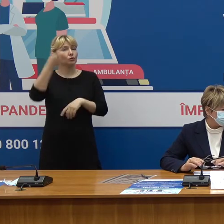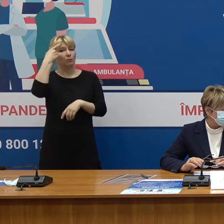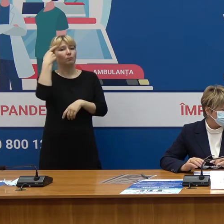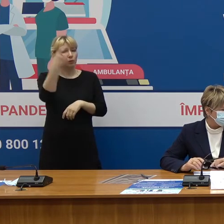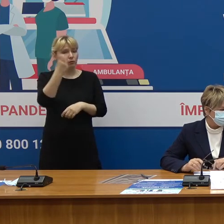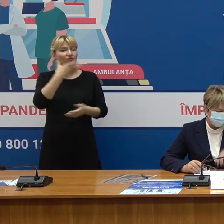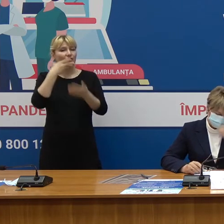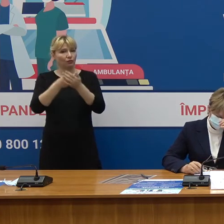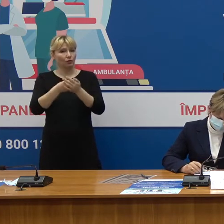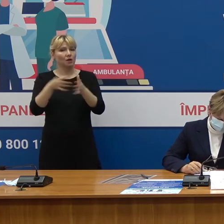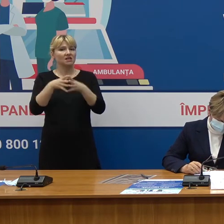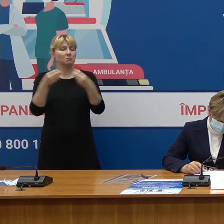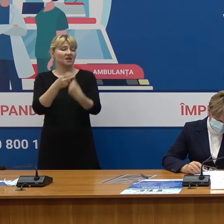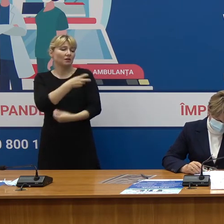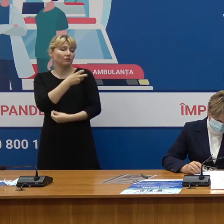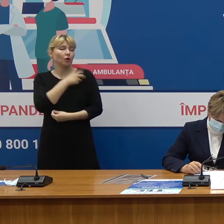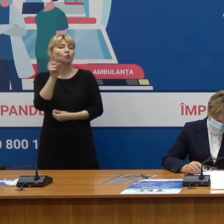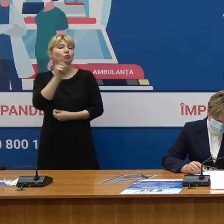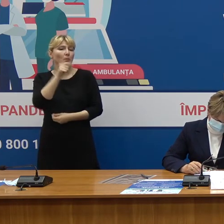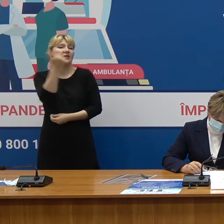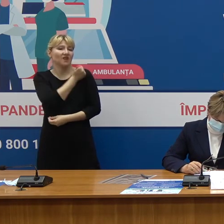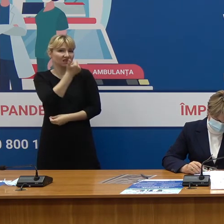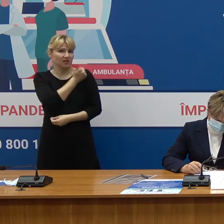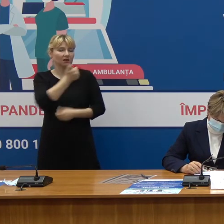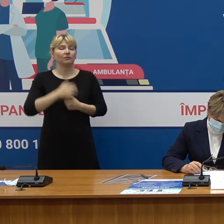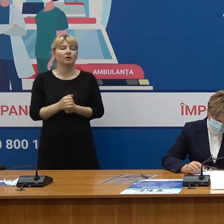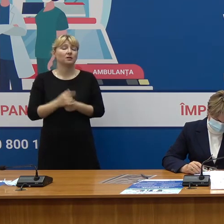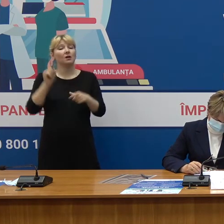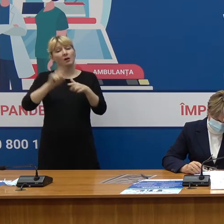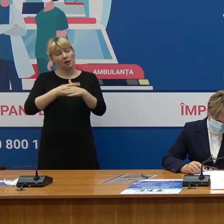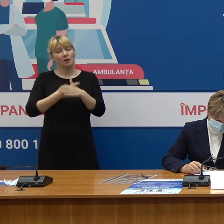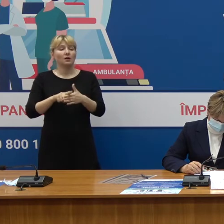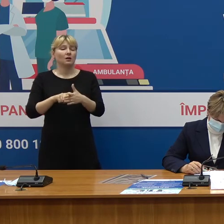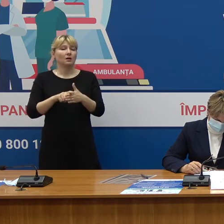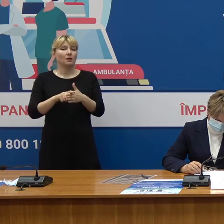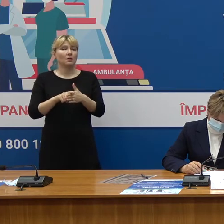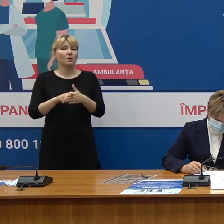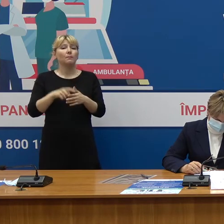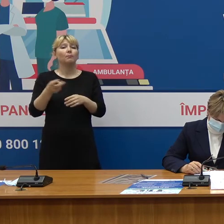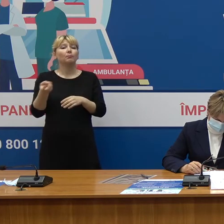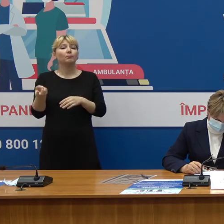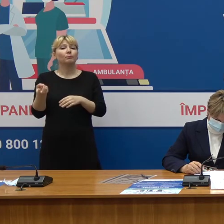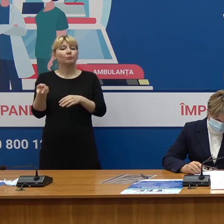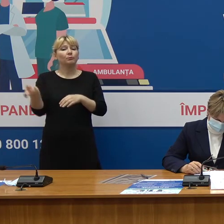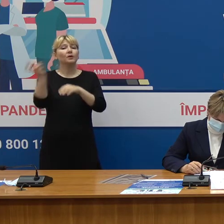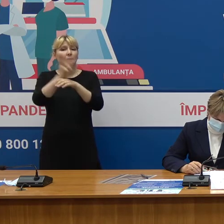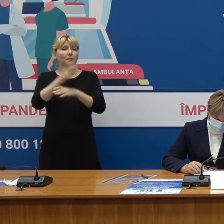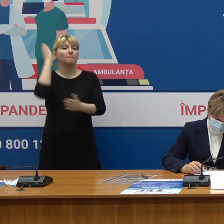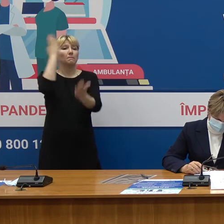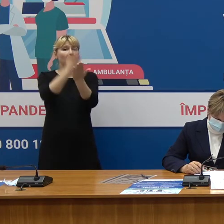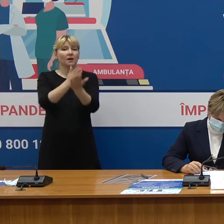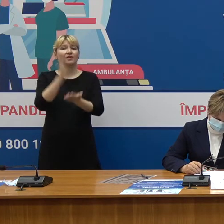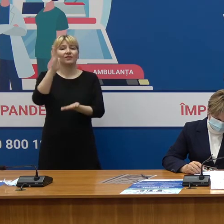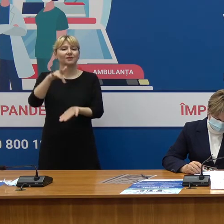se vaccina sau chiar poate fi îndemnat să plece direct la